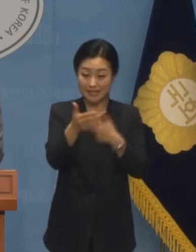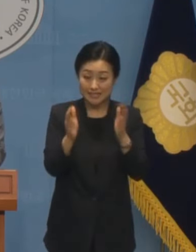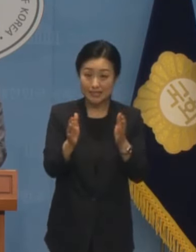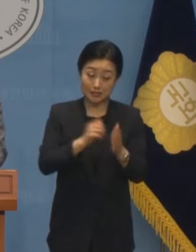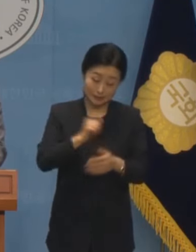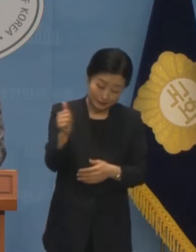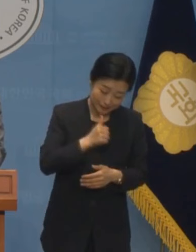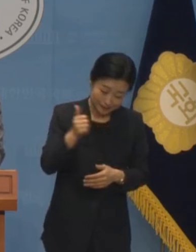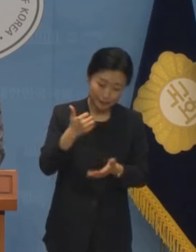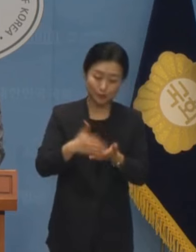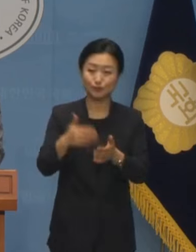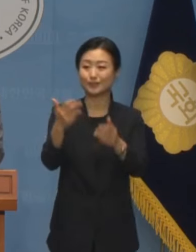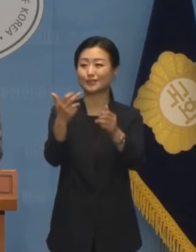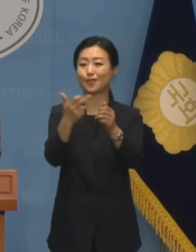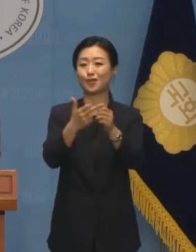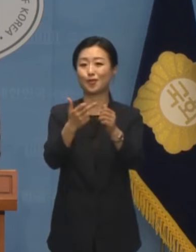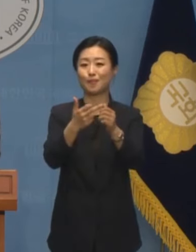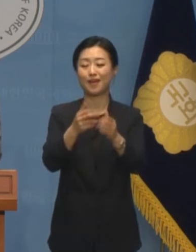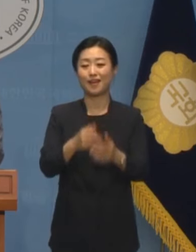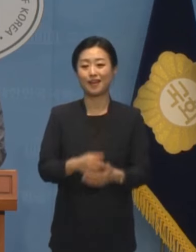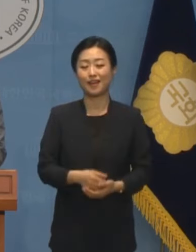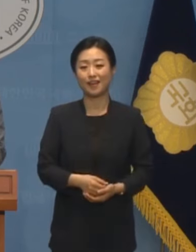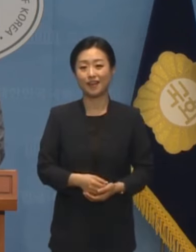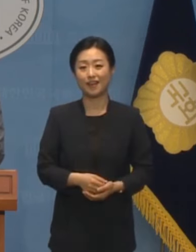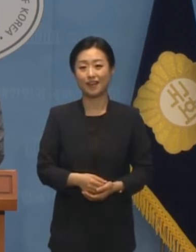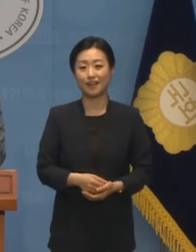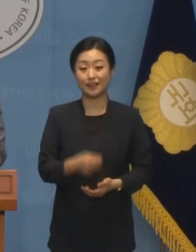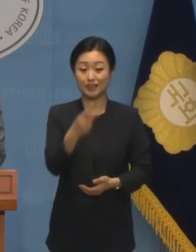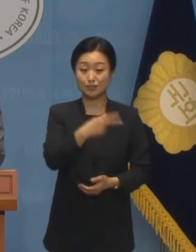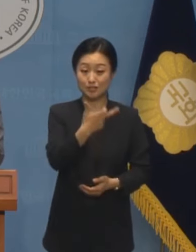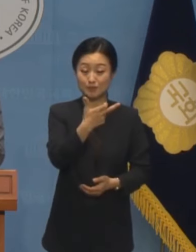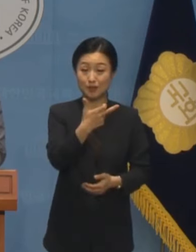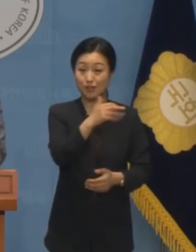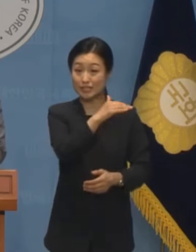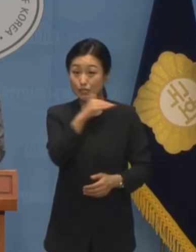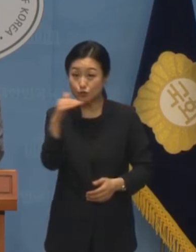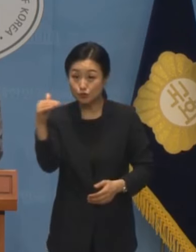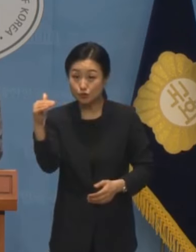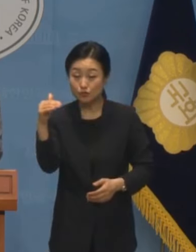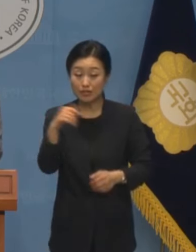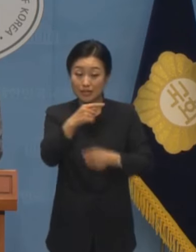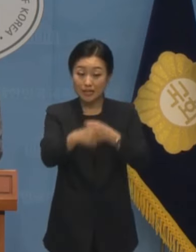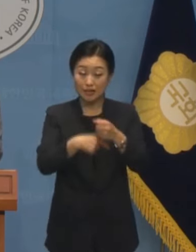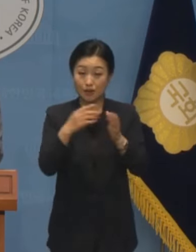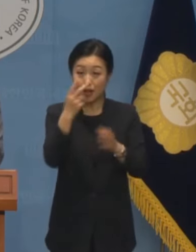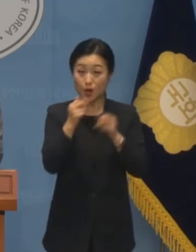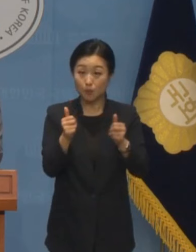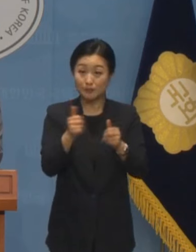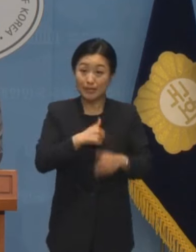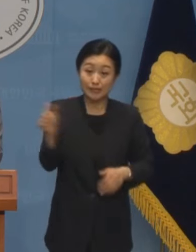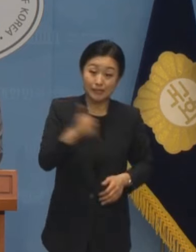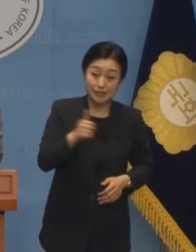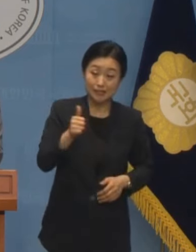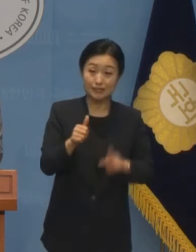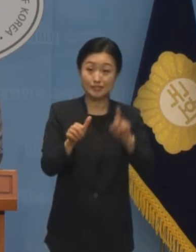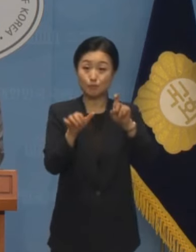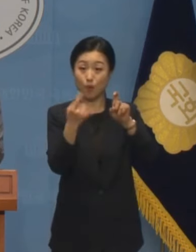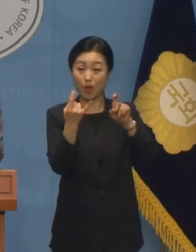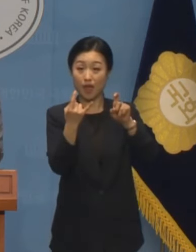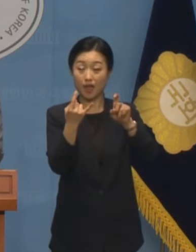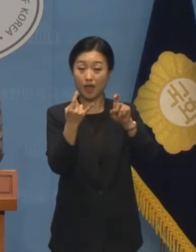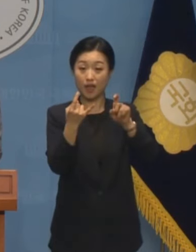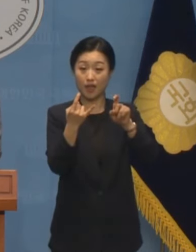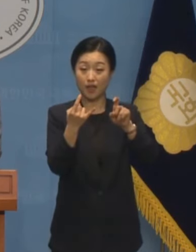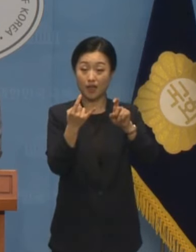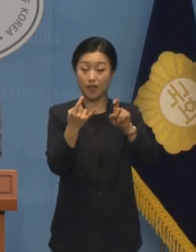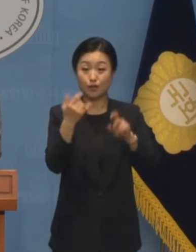17차례 출정을 나갔습니다 2017년 기준 1년간 검사실을 10회 이상 출정한